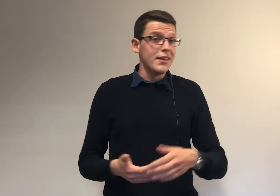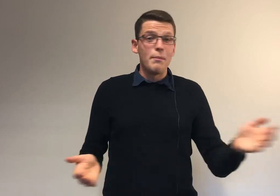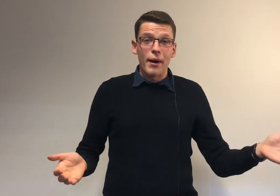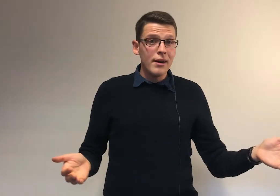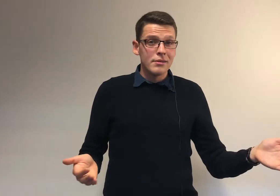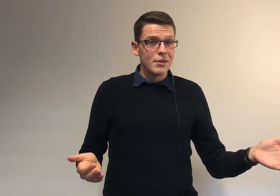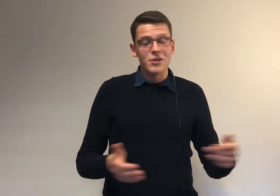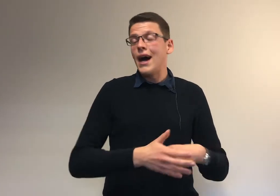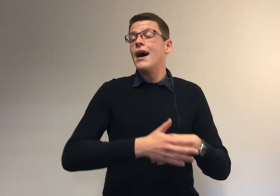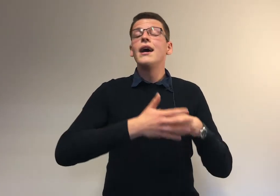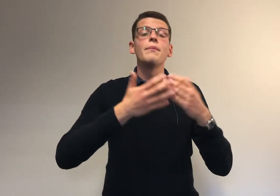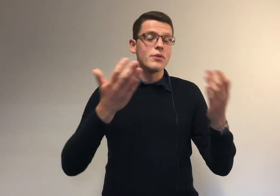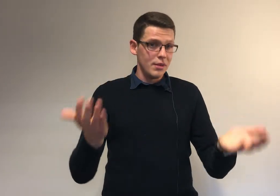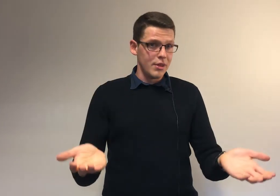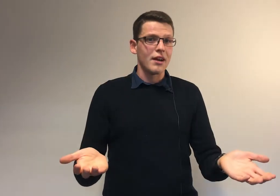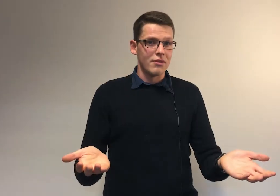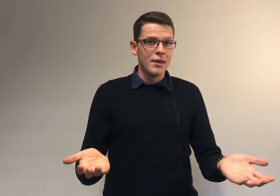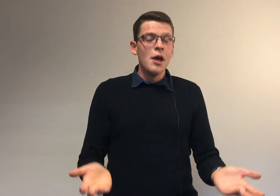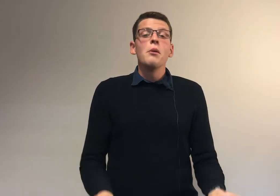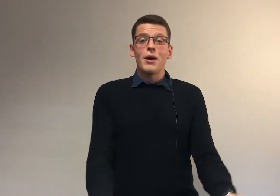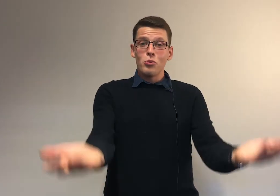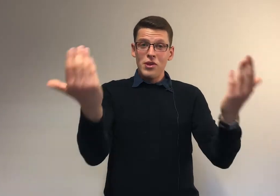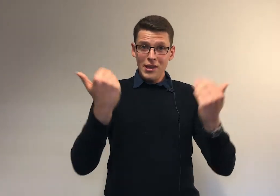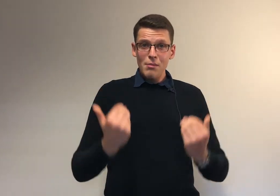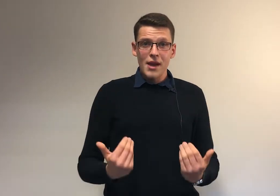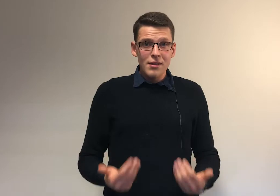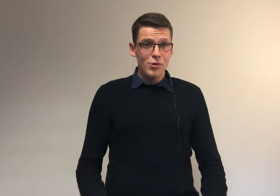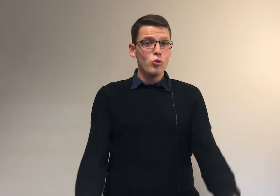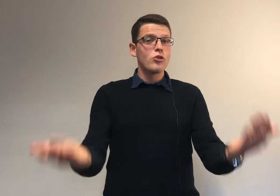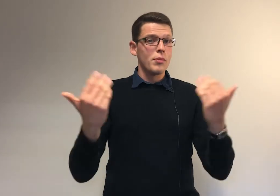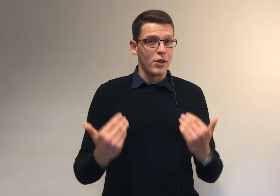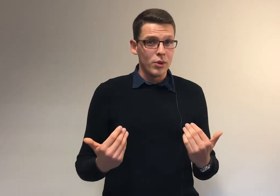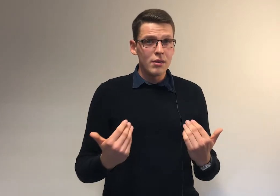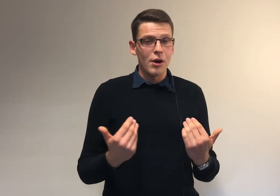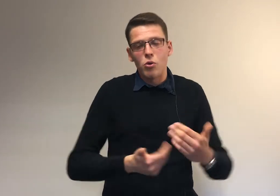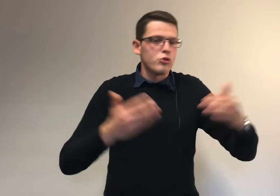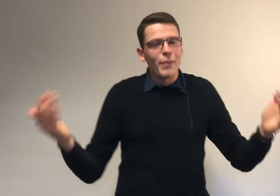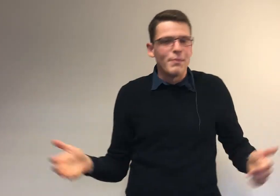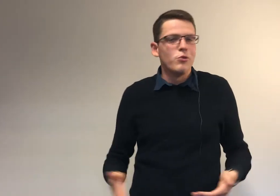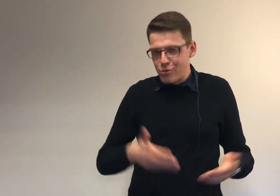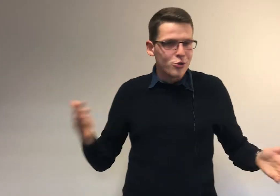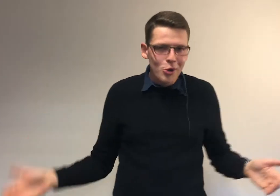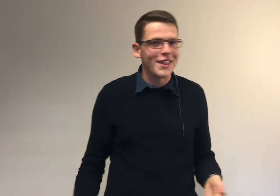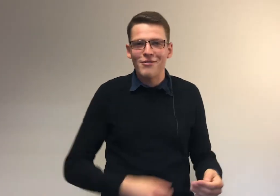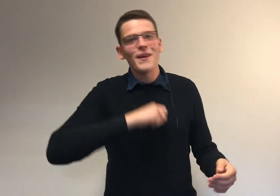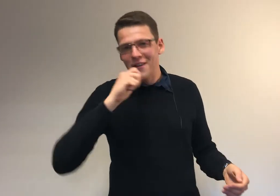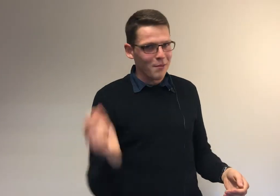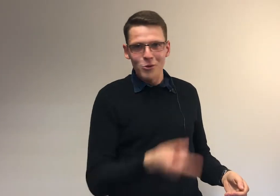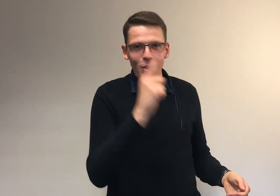si tu n'aimes pas, ce sera impossible d'y arriver. Par contre, si tu aimes bien, si tu te sens épanoui, alors on ne se sent pas épanoui tous les jours et ça ne fait pas d'un claquement de doigts,